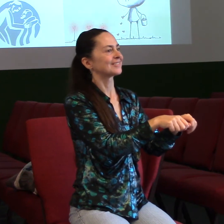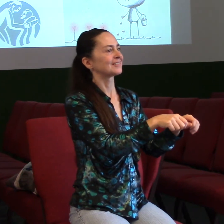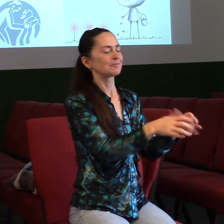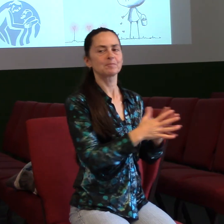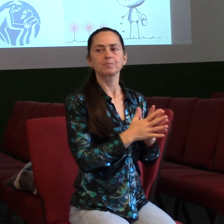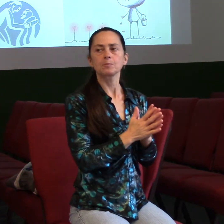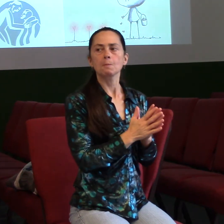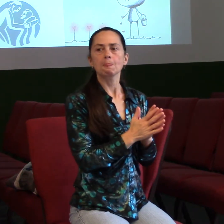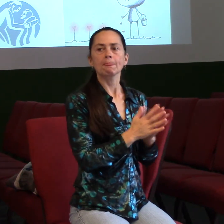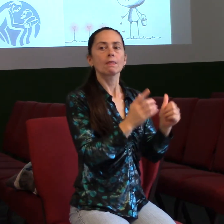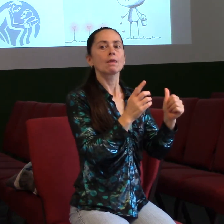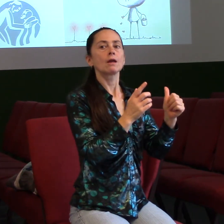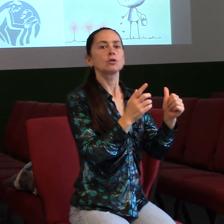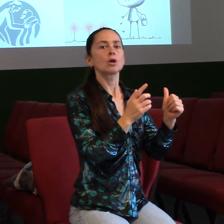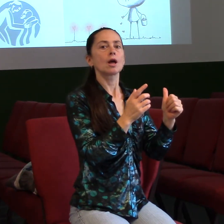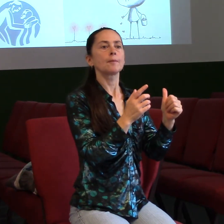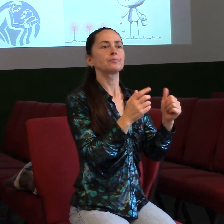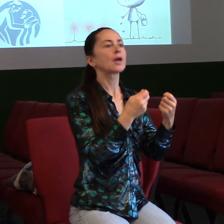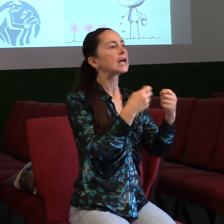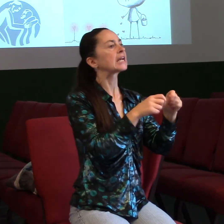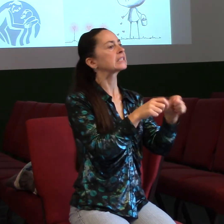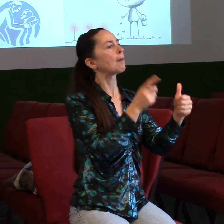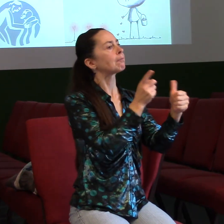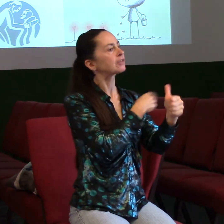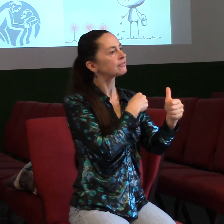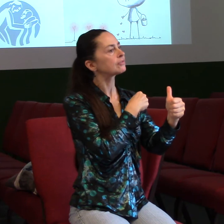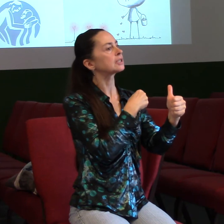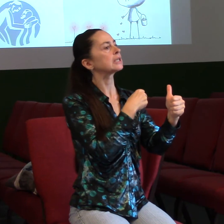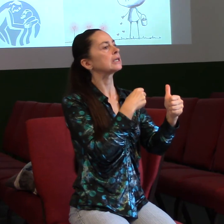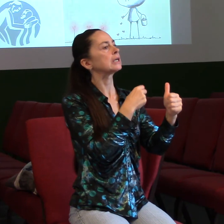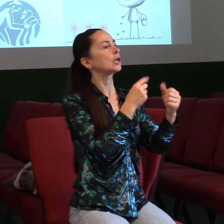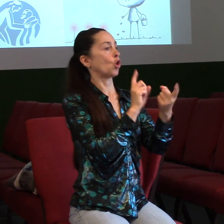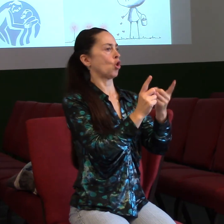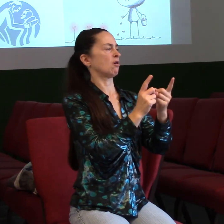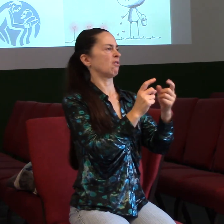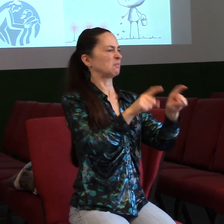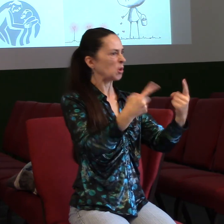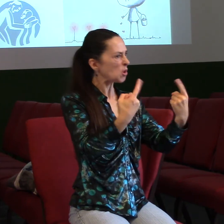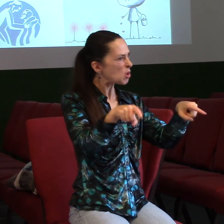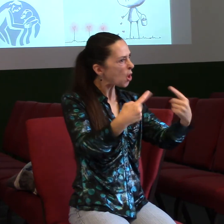Takže první rada, která tam je napsaná, řešíme naše konflikty rychle, pokud je to jenom trochu možné.